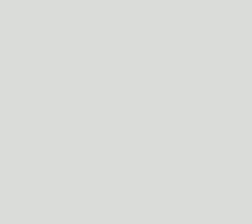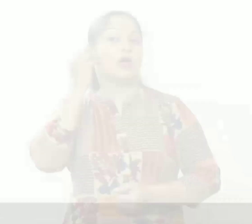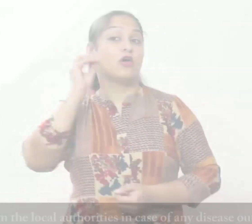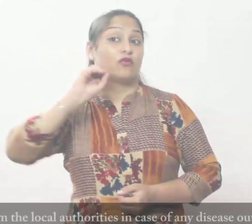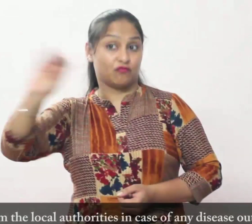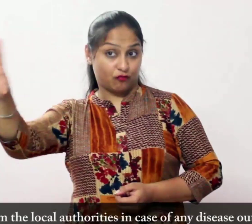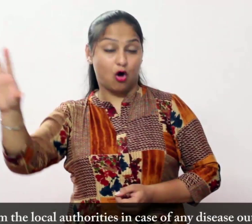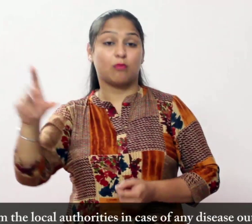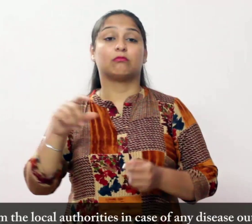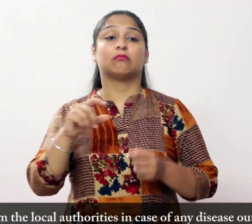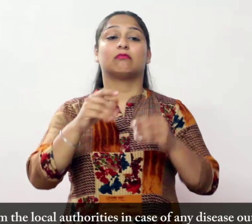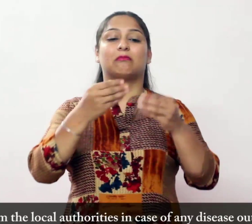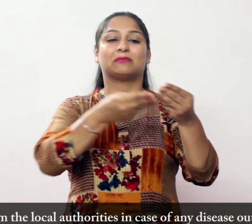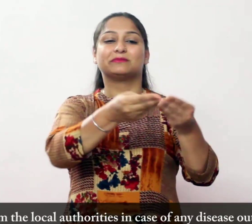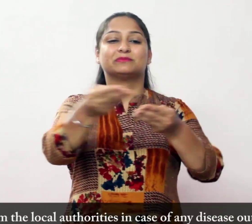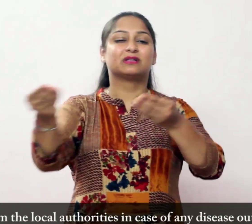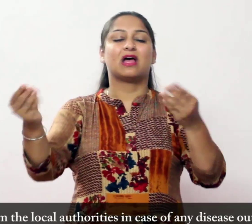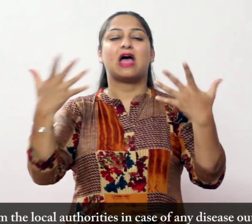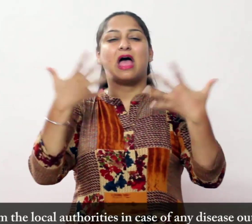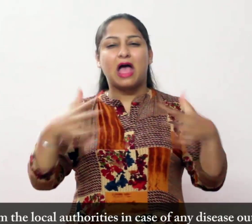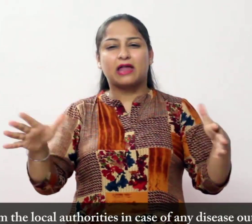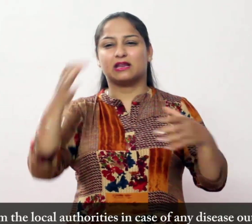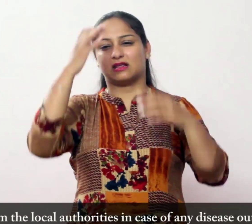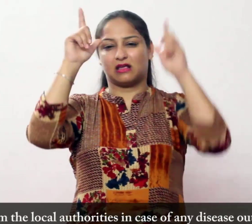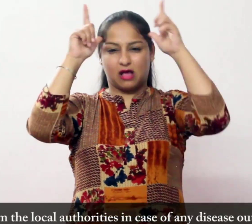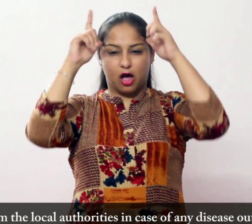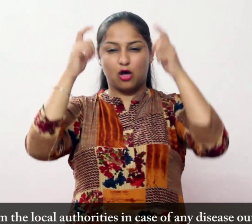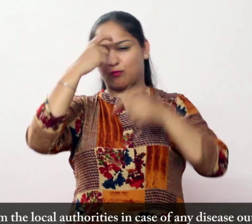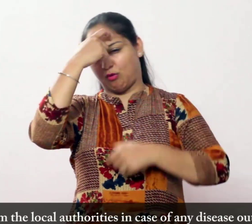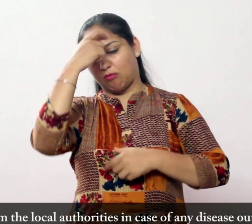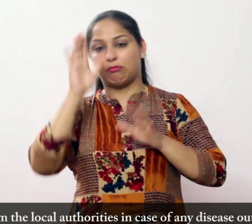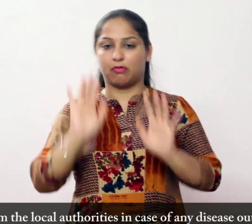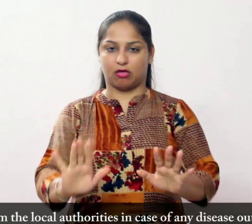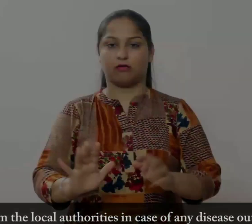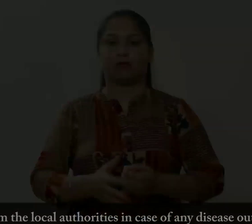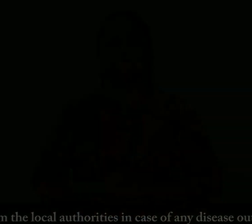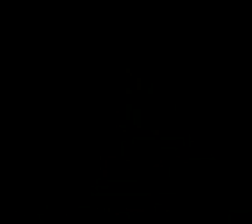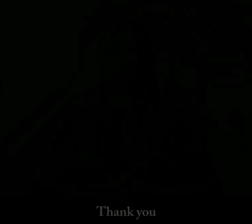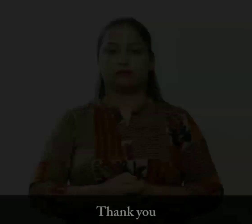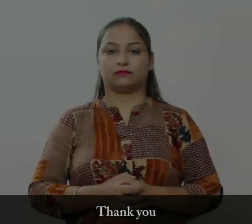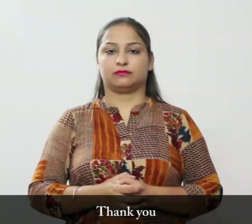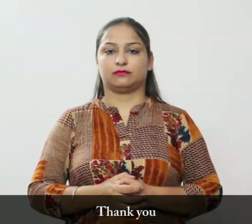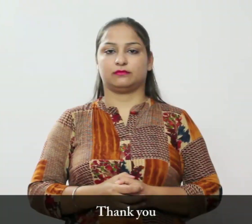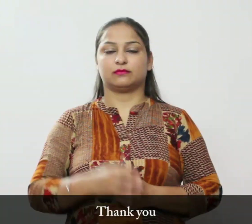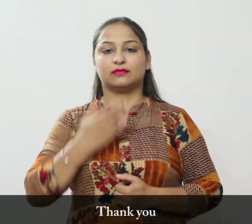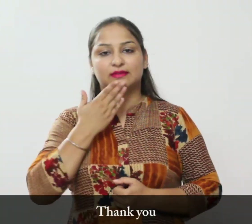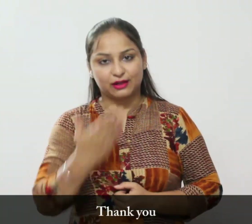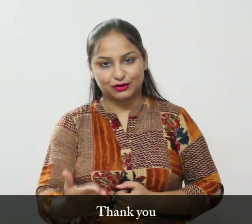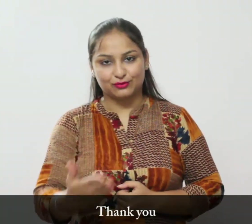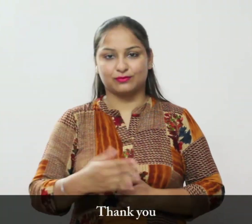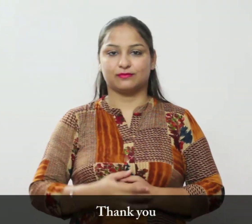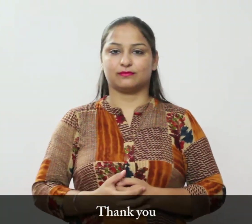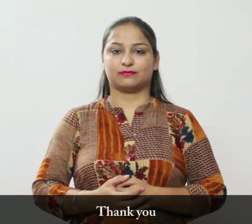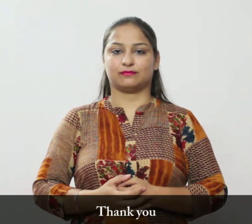किसी भी बिमारी के फैलने की स्थिती में स्थानी अधिकारियों को सूचुत करें धन्यवाद